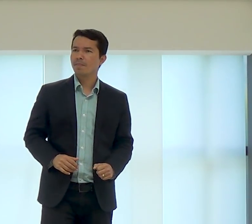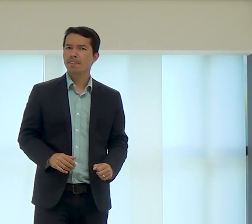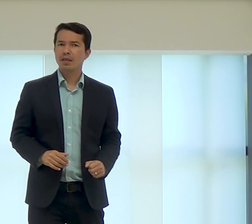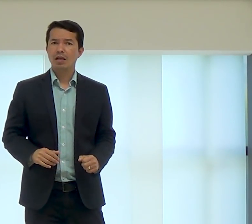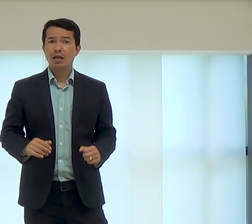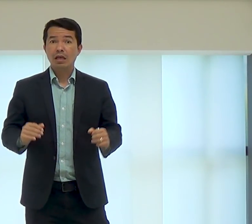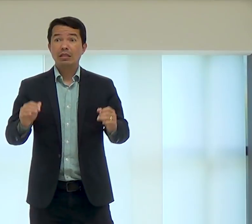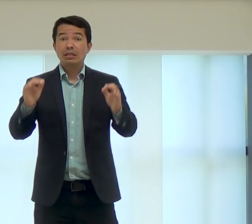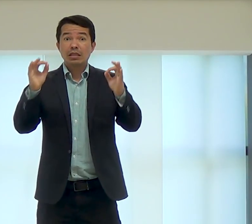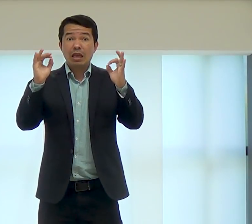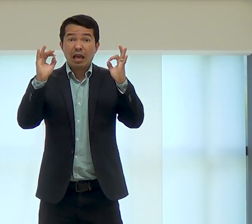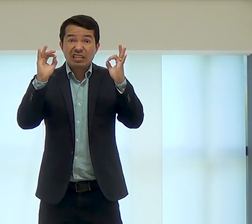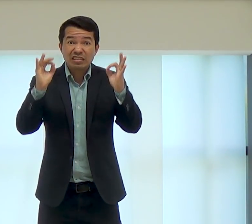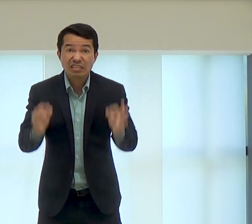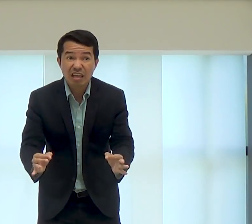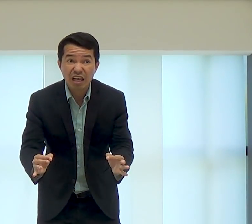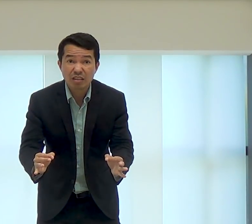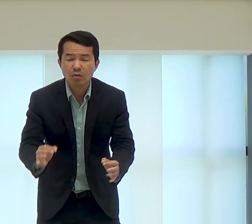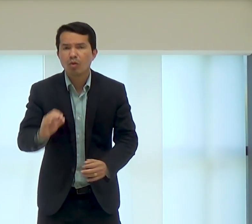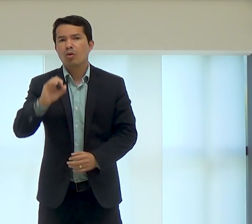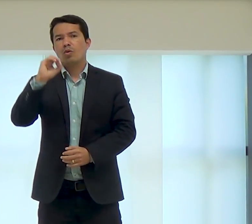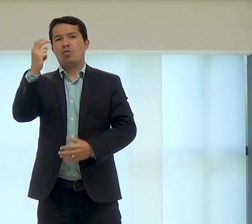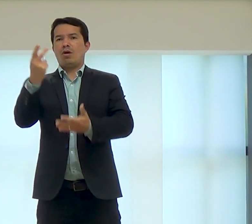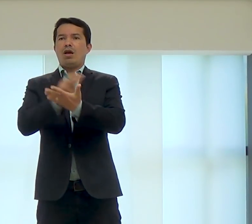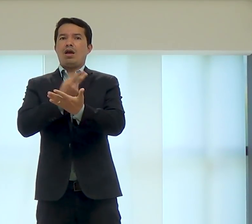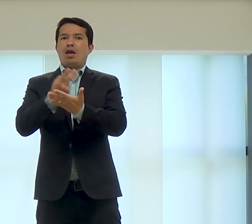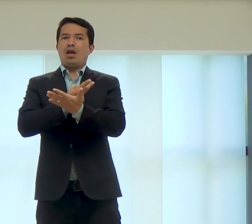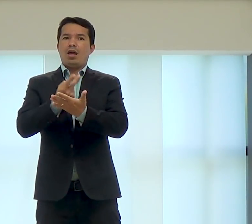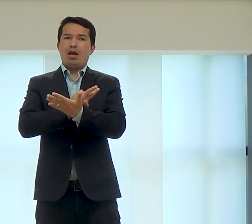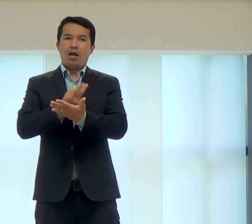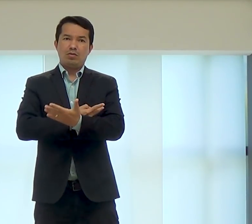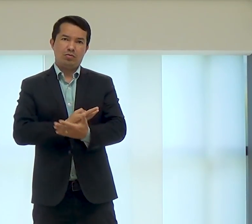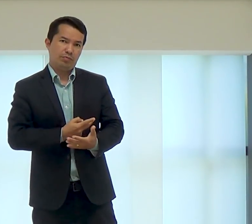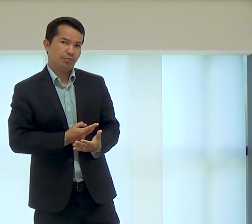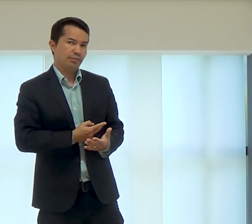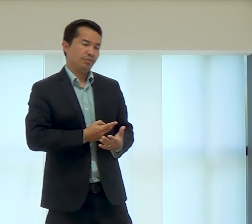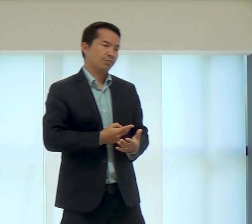Por exemplo, sobre certo ou errado.